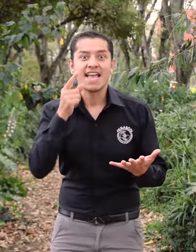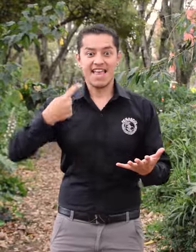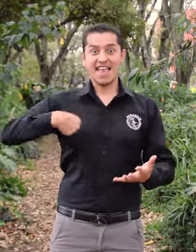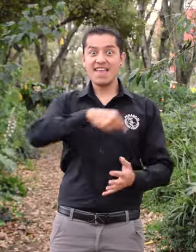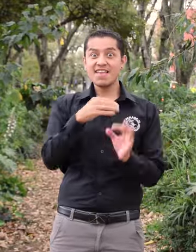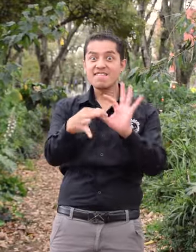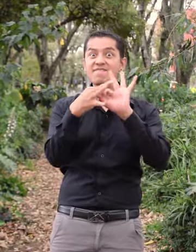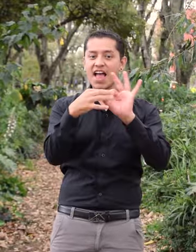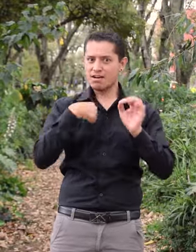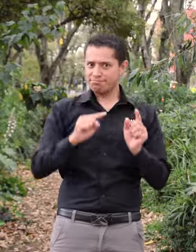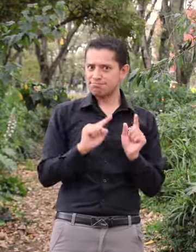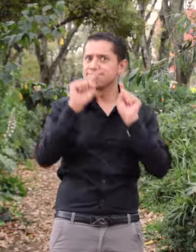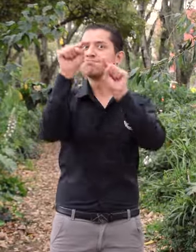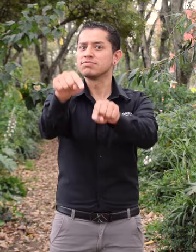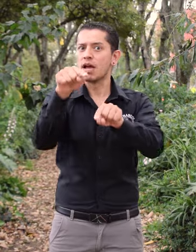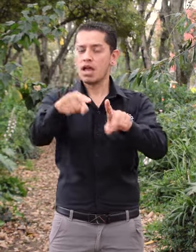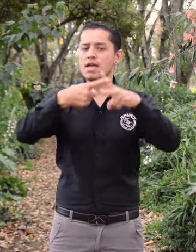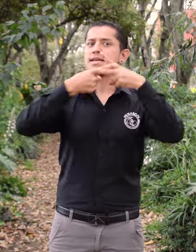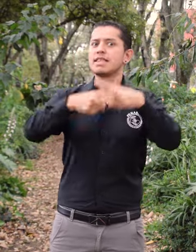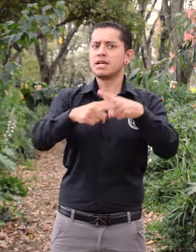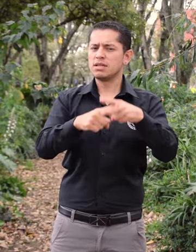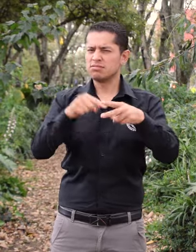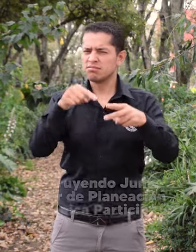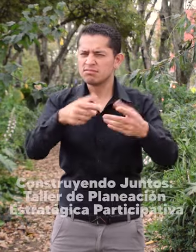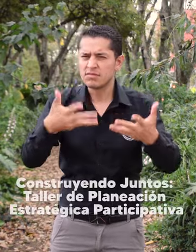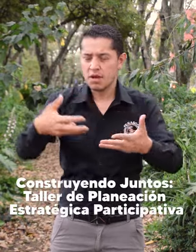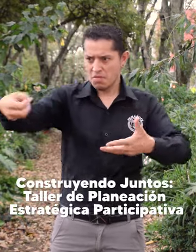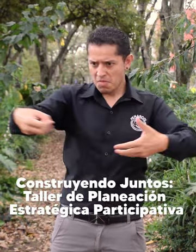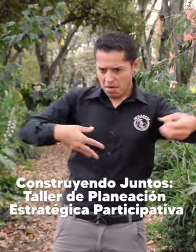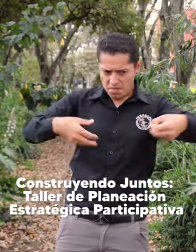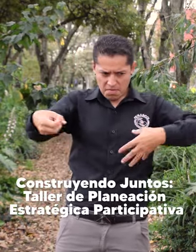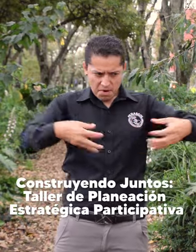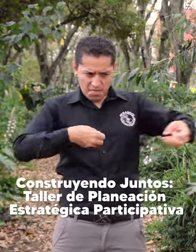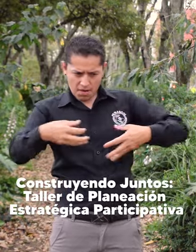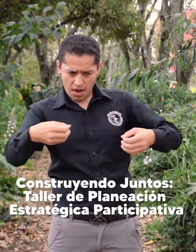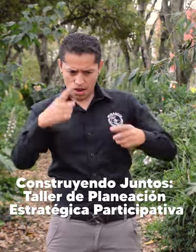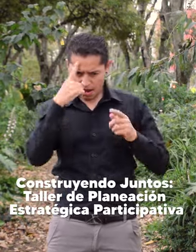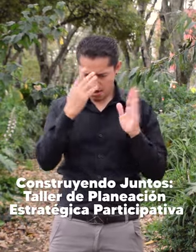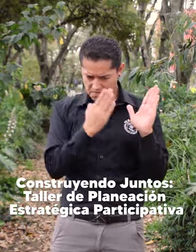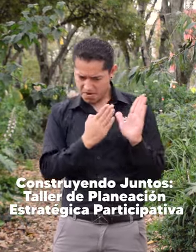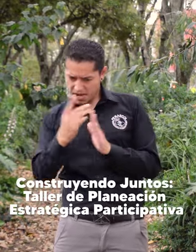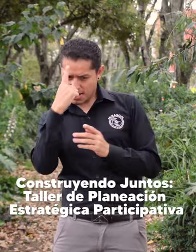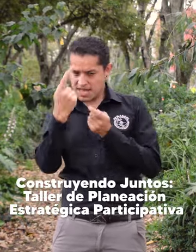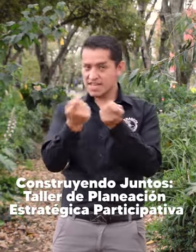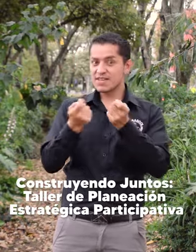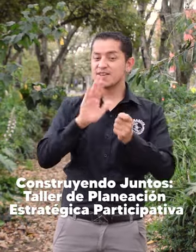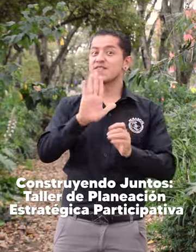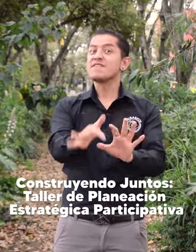¡Sí! Estaremos en Pereira. Dentro de las actividades que realizaremos, habrá un taller llamado